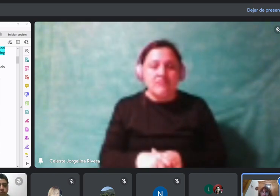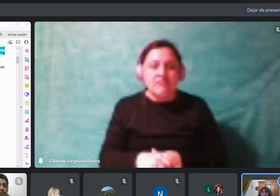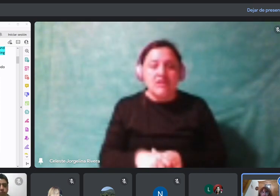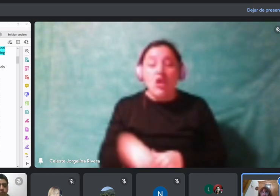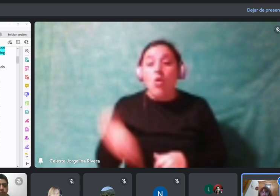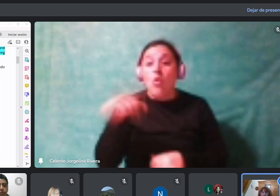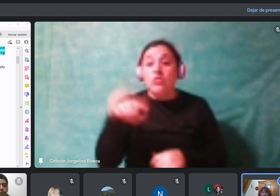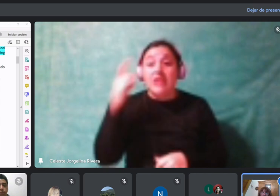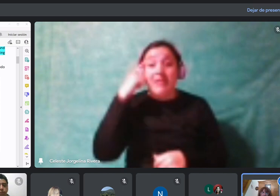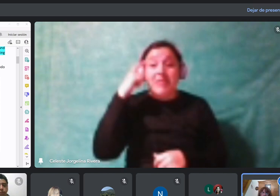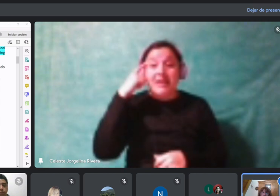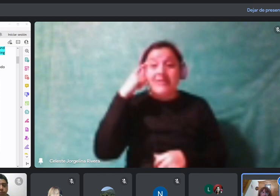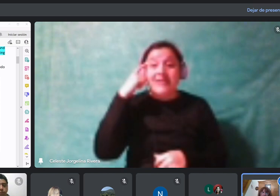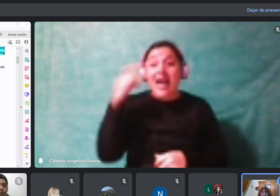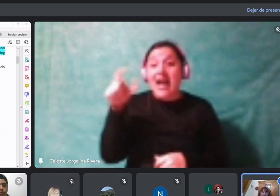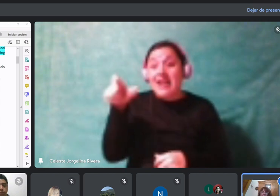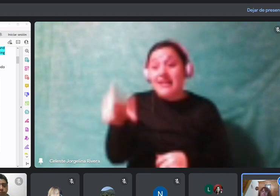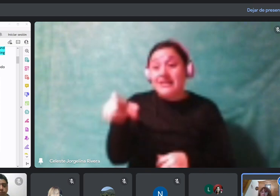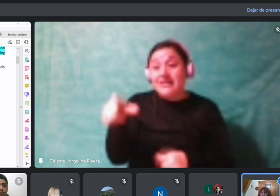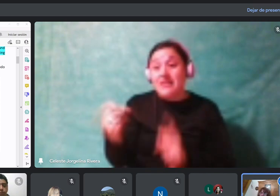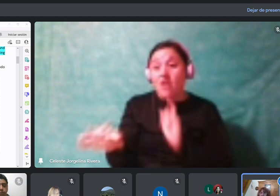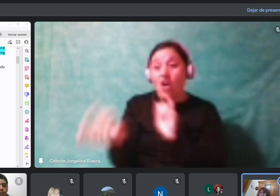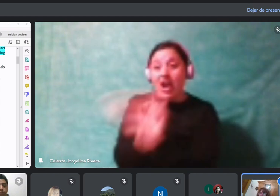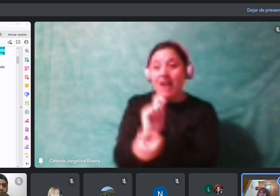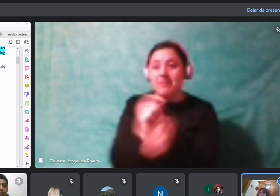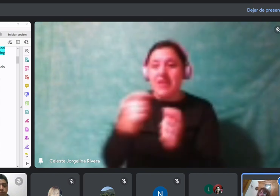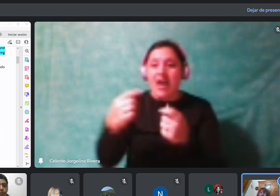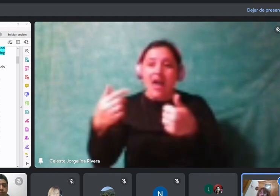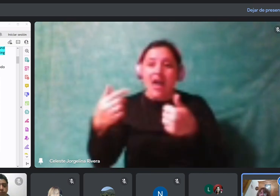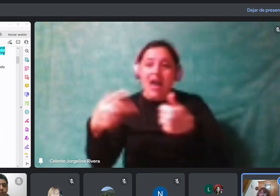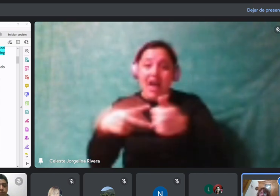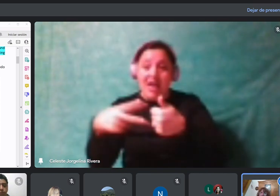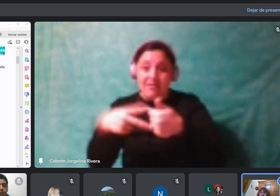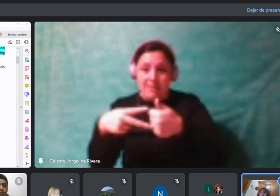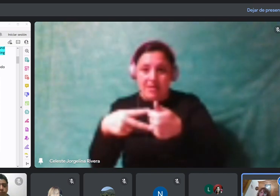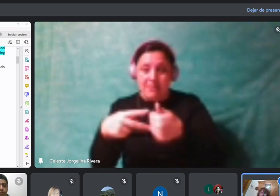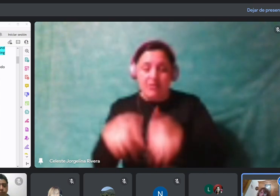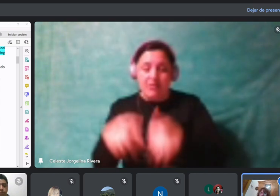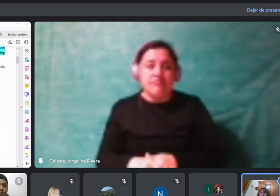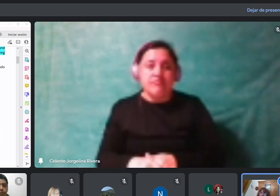en adverbio. Claro. Bien. Vis.